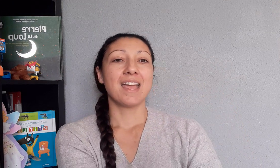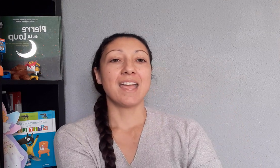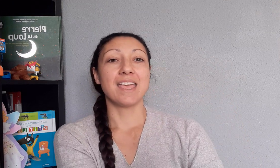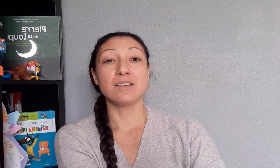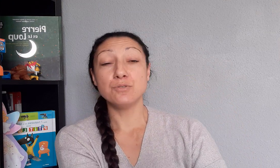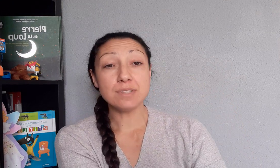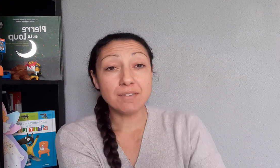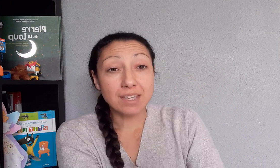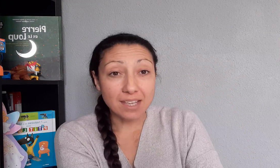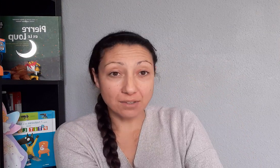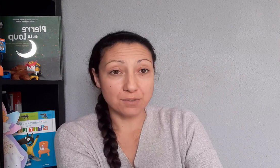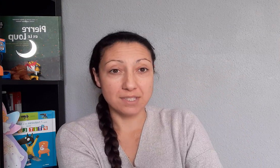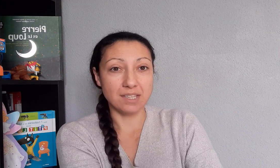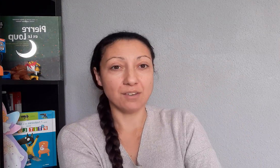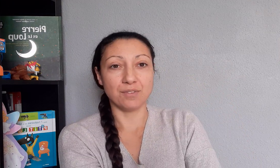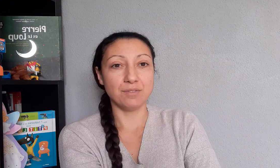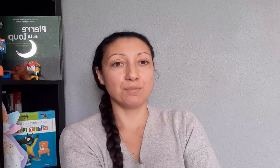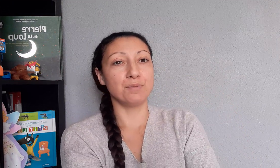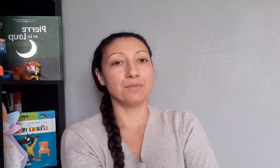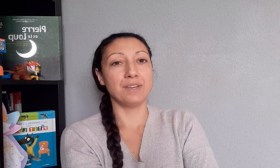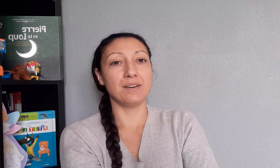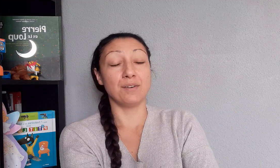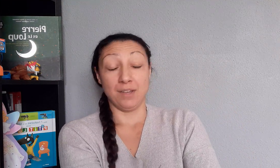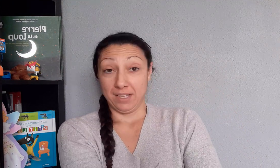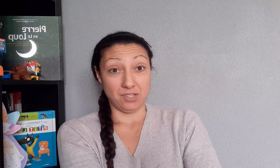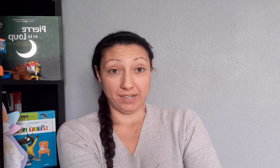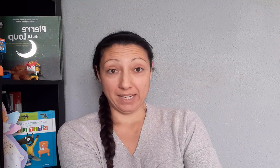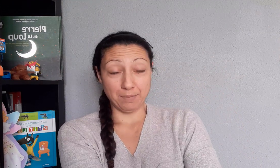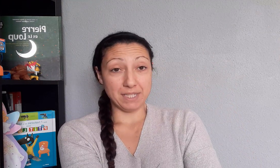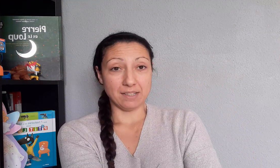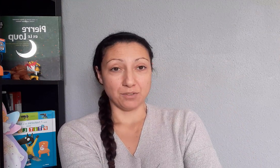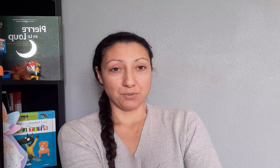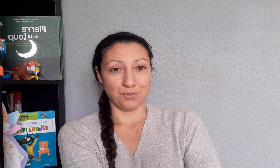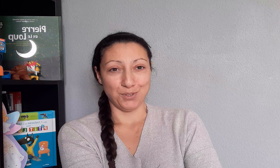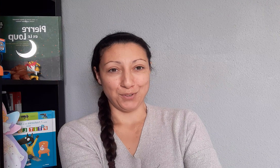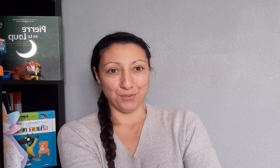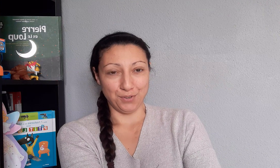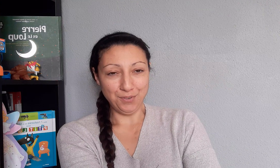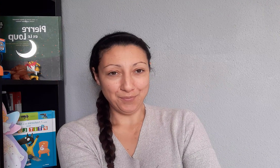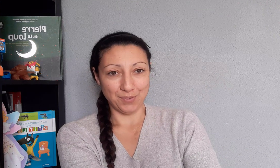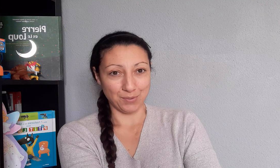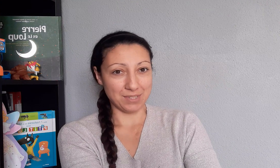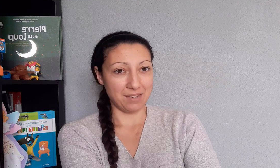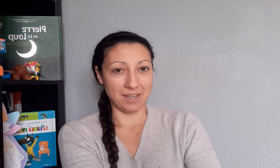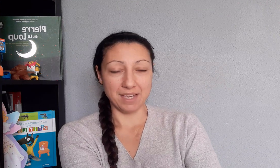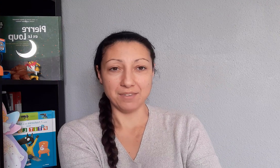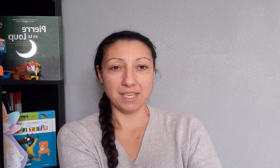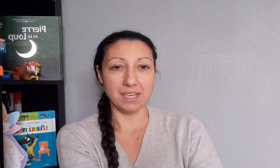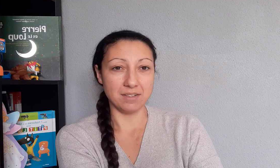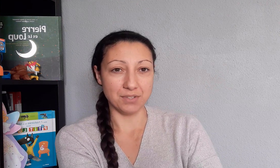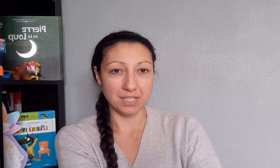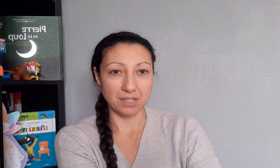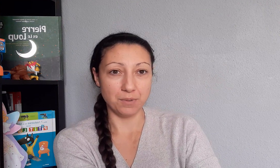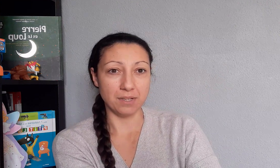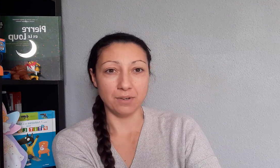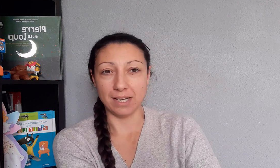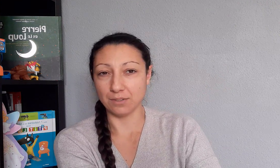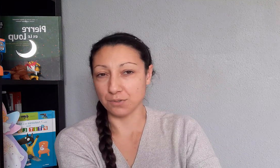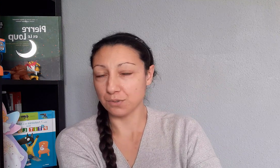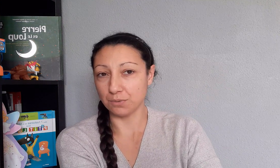Et juste avec quelques signes, en fait, vous pouvez déjà capter l'attention de votre enfant. Donc ça va éveiller chez lui l'attention,